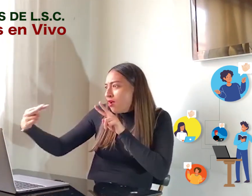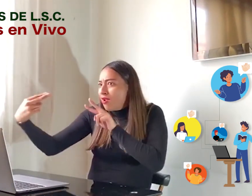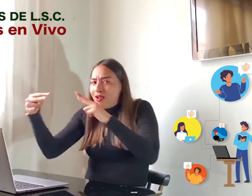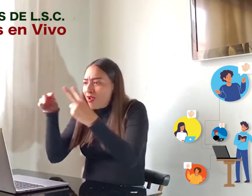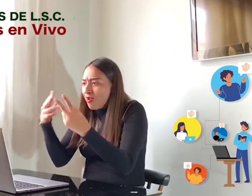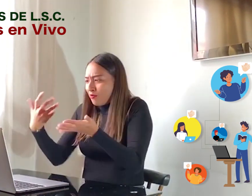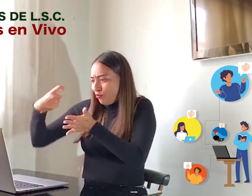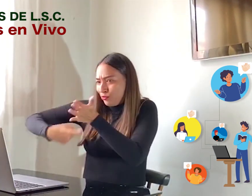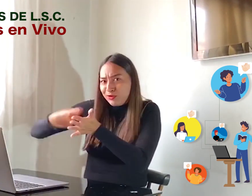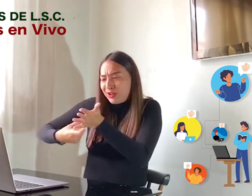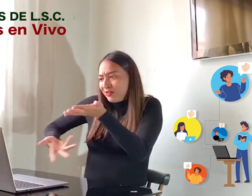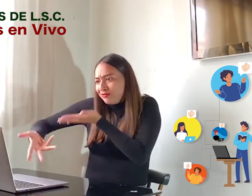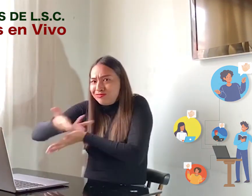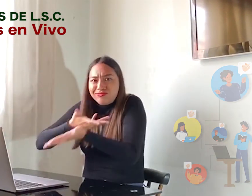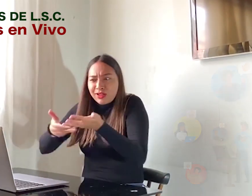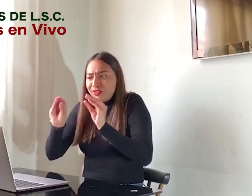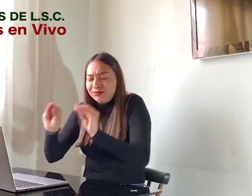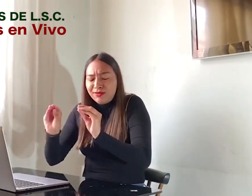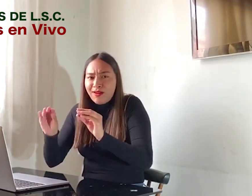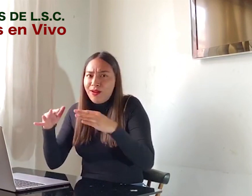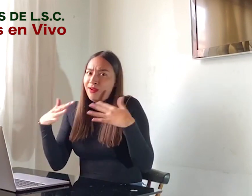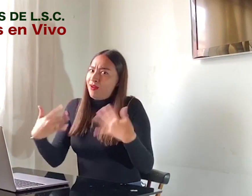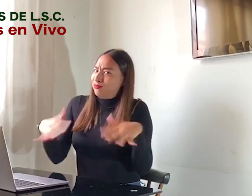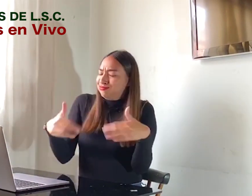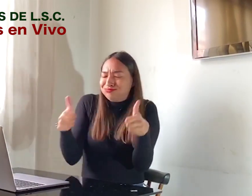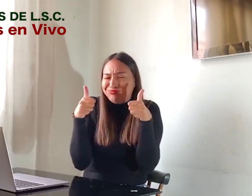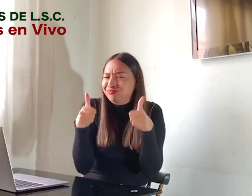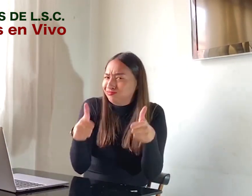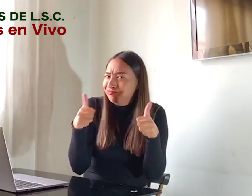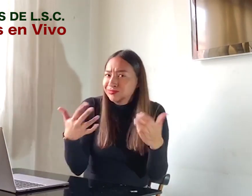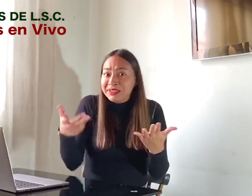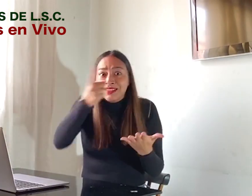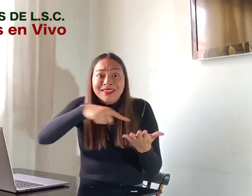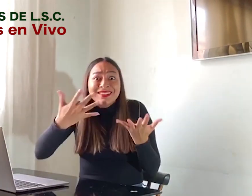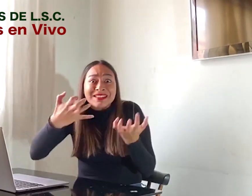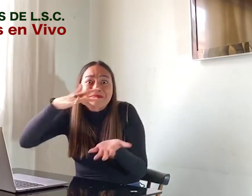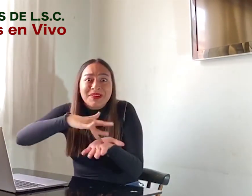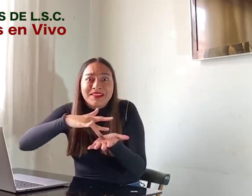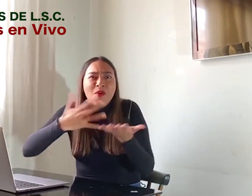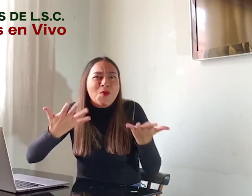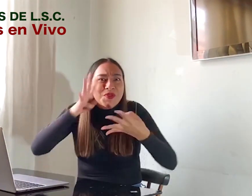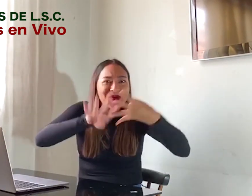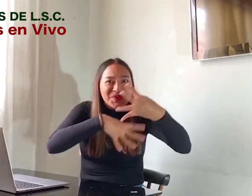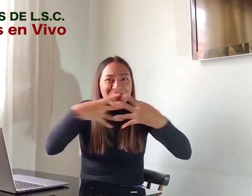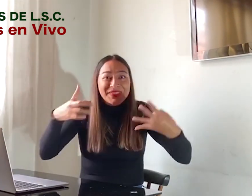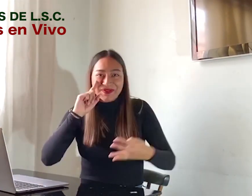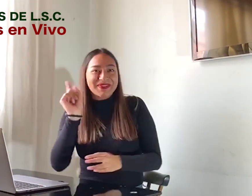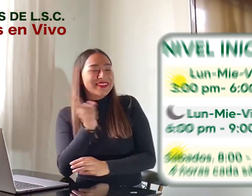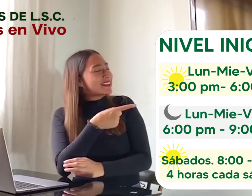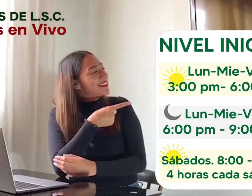te ofrecemos una experiencia similar a través de las clases en vivo. Si te interesa, estos son los horarios del nivel